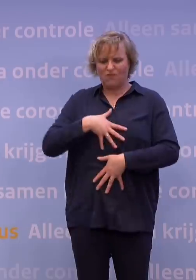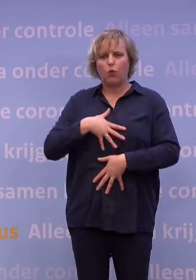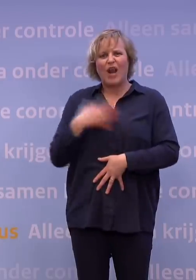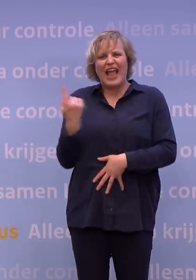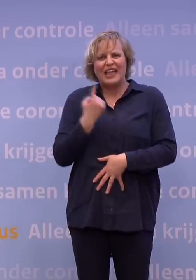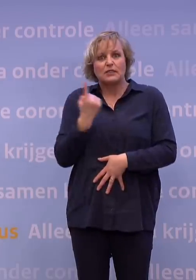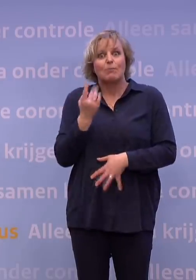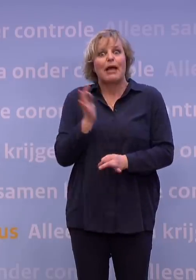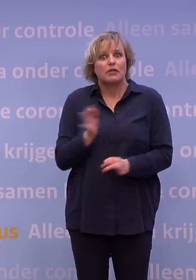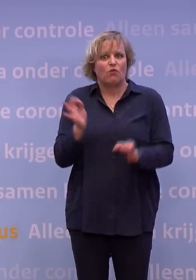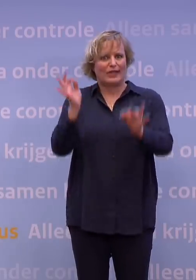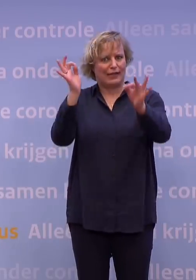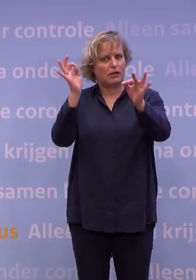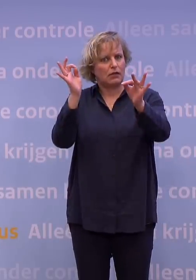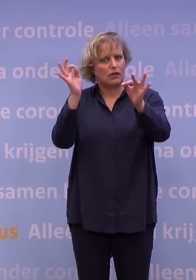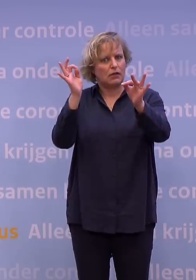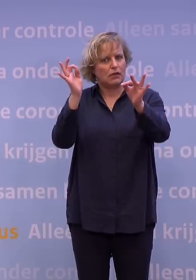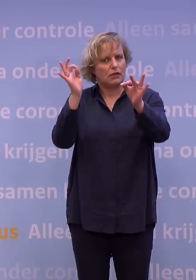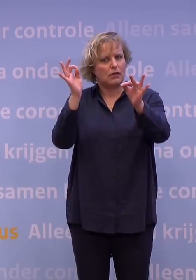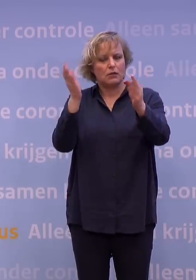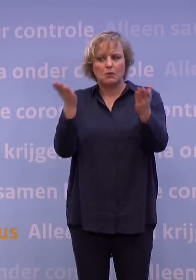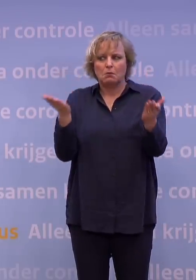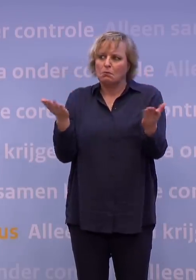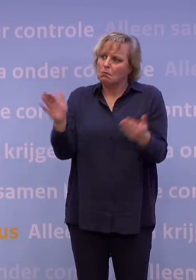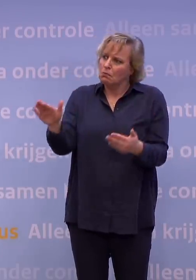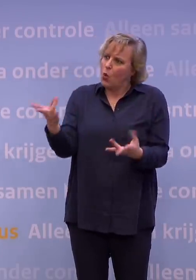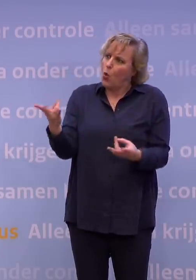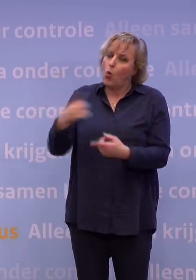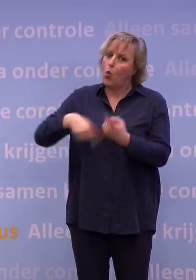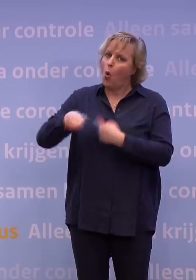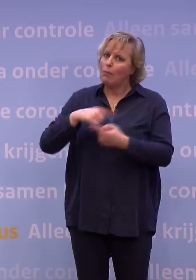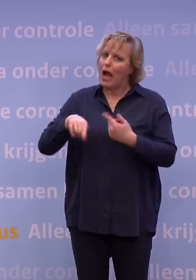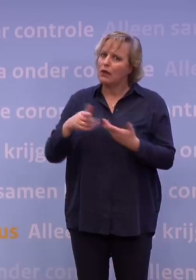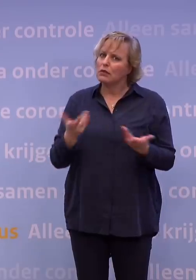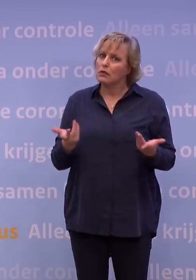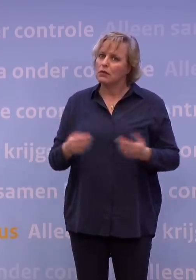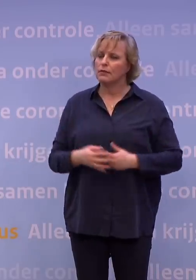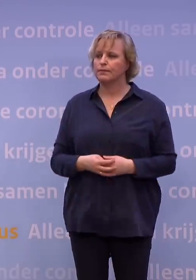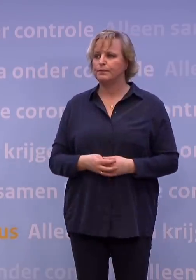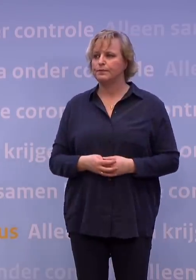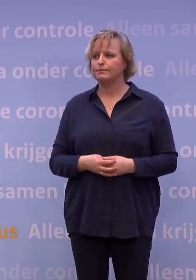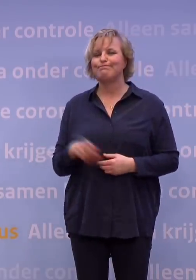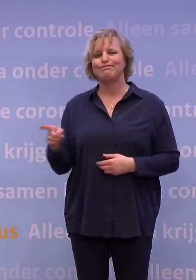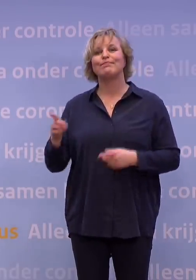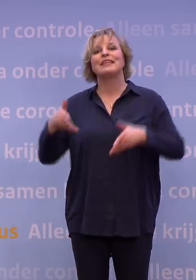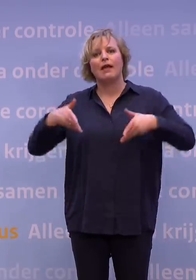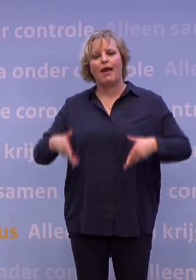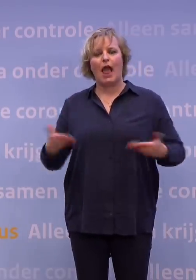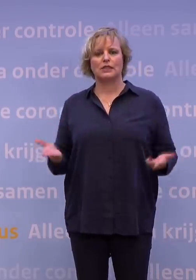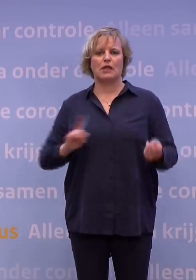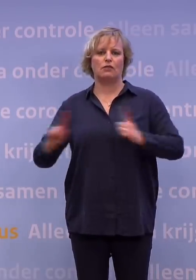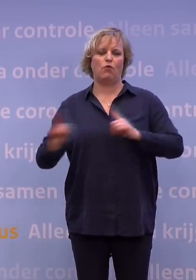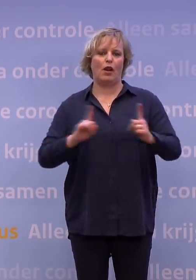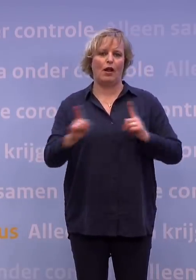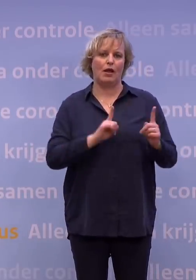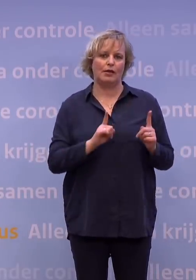sterk versterken. Ja, hoe gaat u daarmee om en wat is dan uw oproep? Er voor elkaar te zijn. Dus